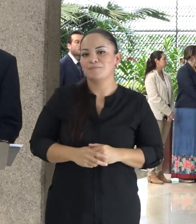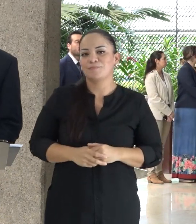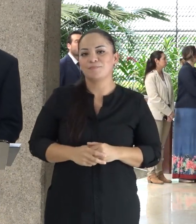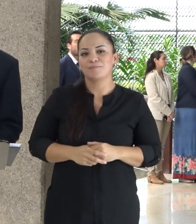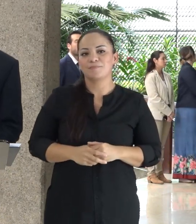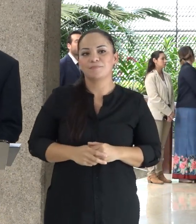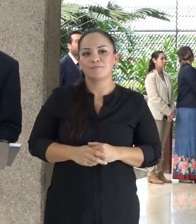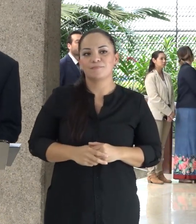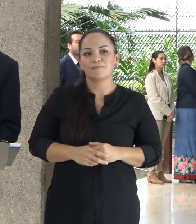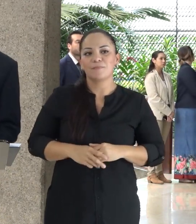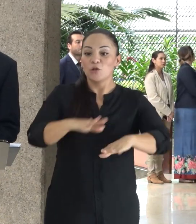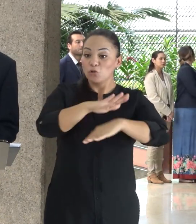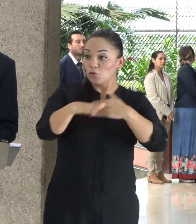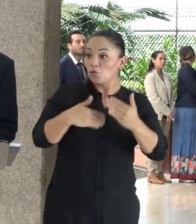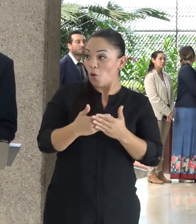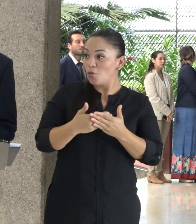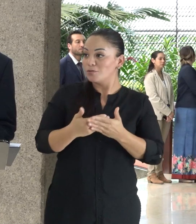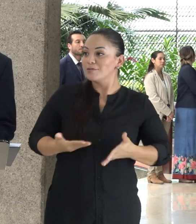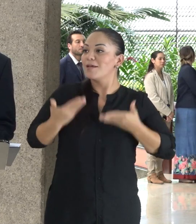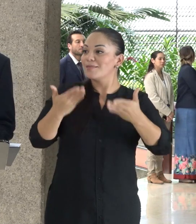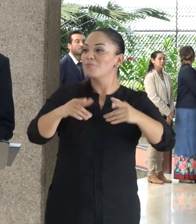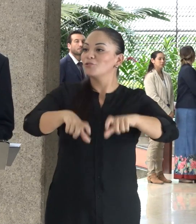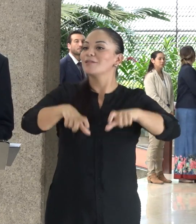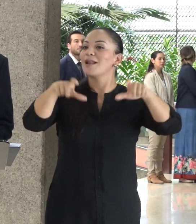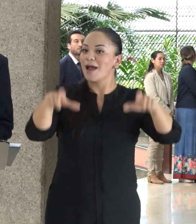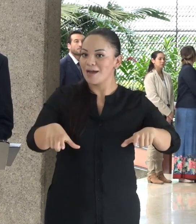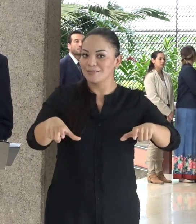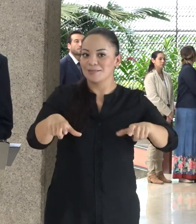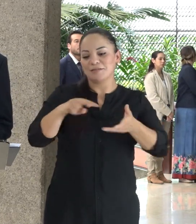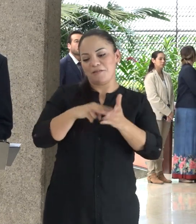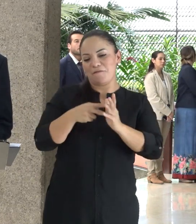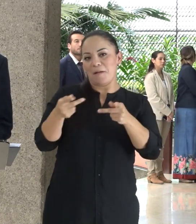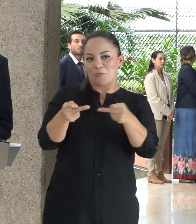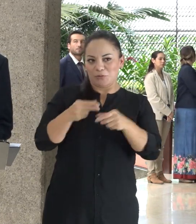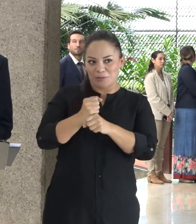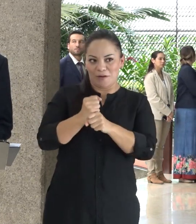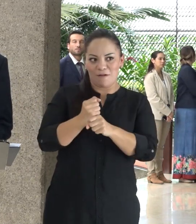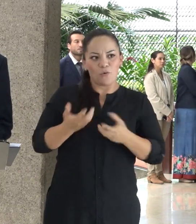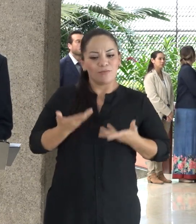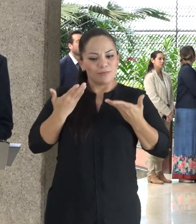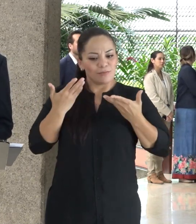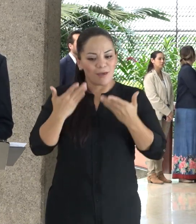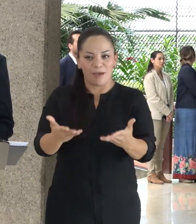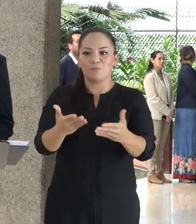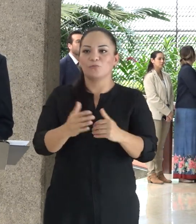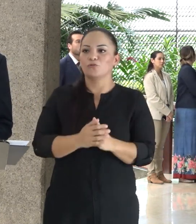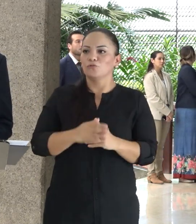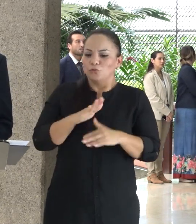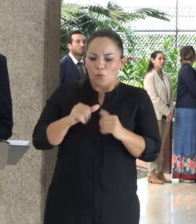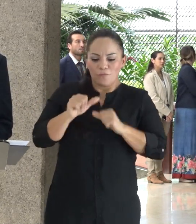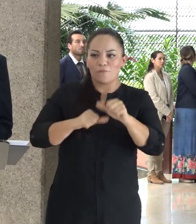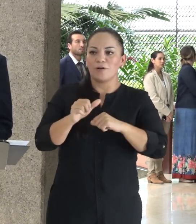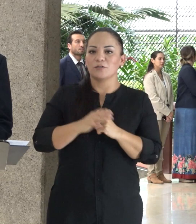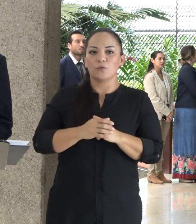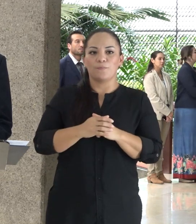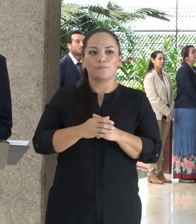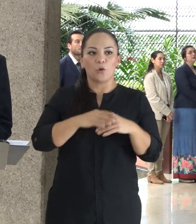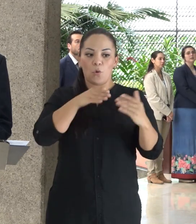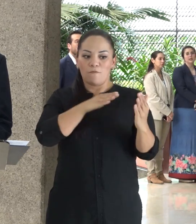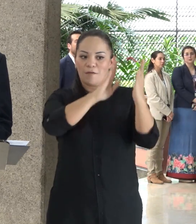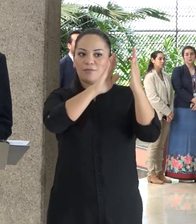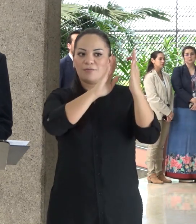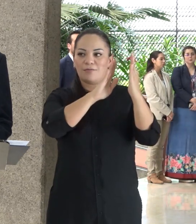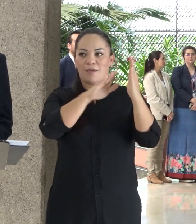Dejemos todos en la cancha en la que jugamos entonces, frente a las potencias futbolísticas del mundo,